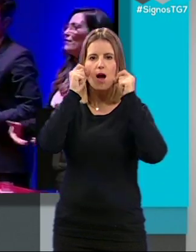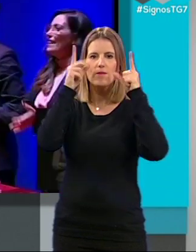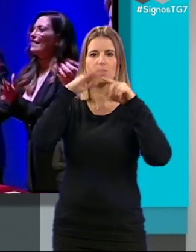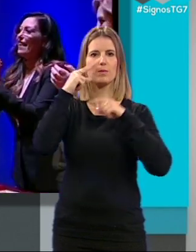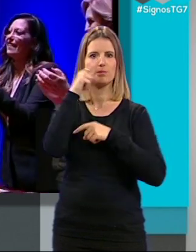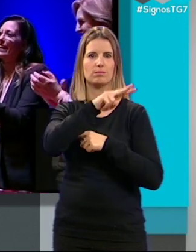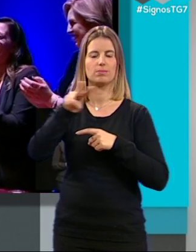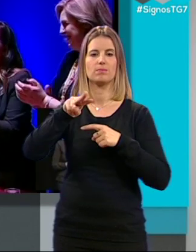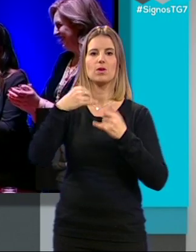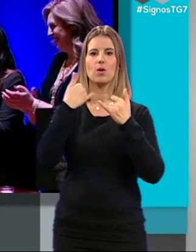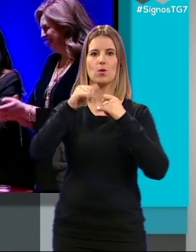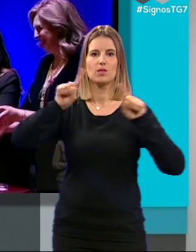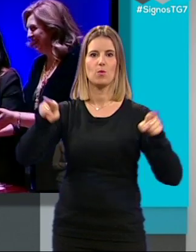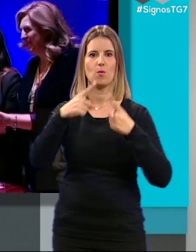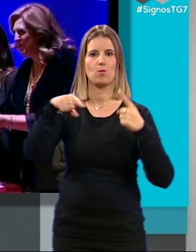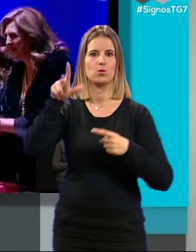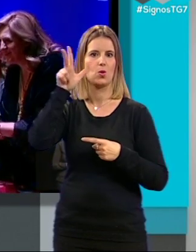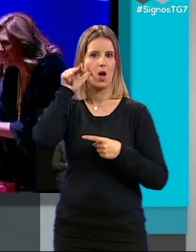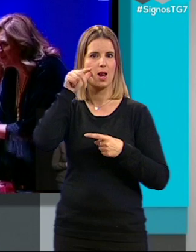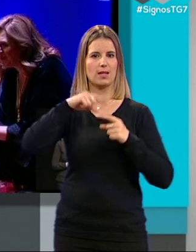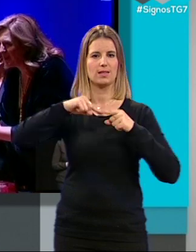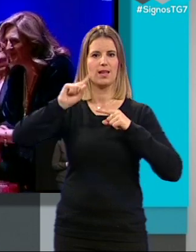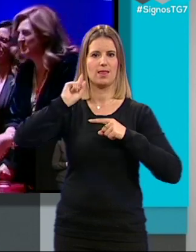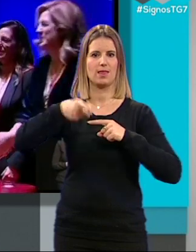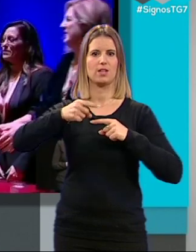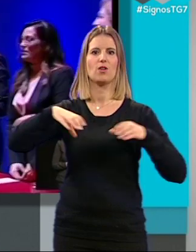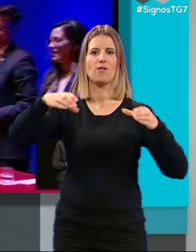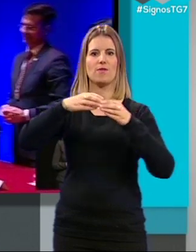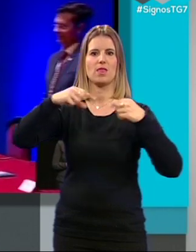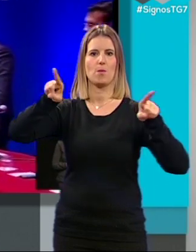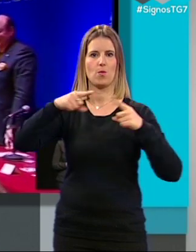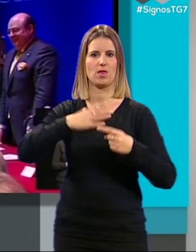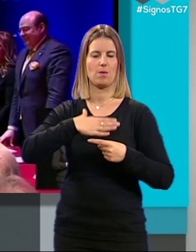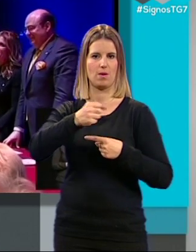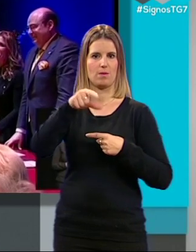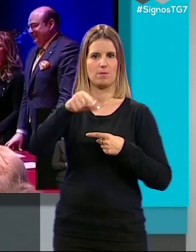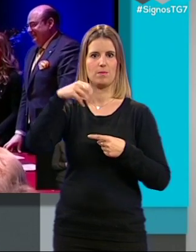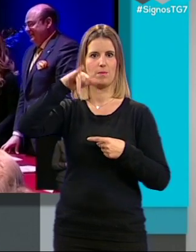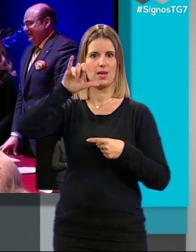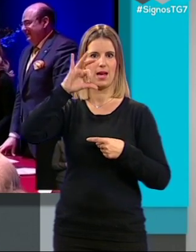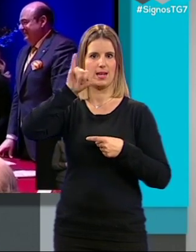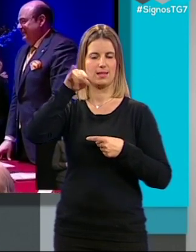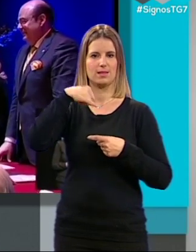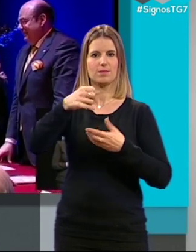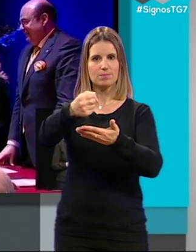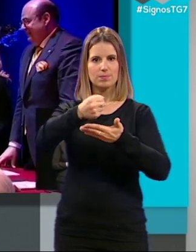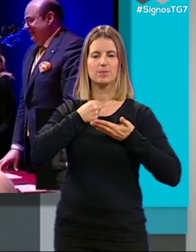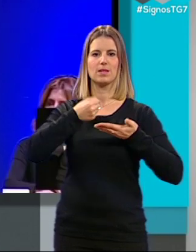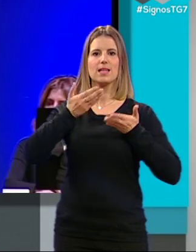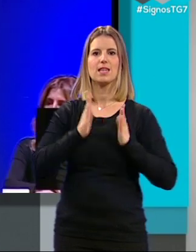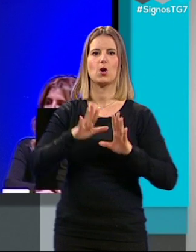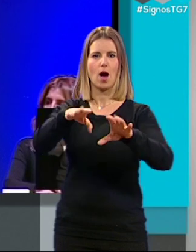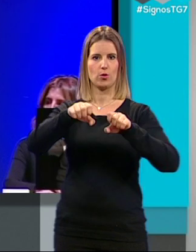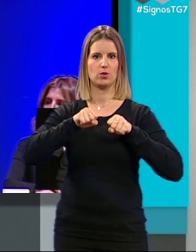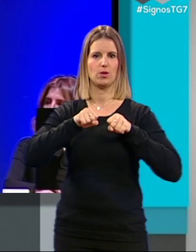Por último, el músico alicantino y director de la Banda Municipal de Música, Miguel Sánchez de Ruzafa, recogió el título de hijo adoptivo.